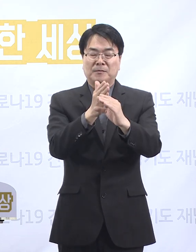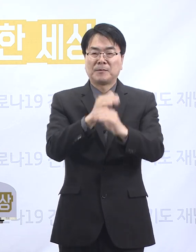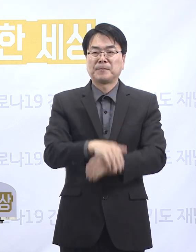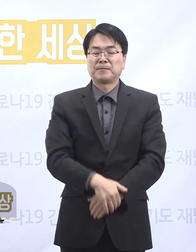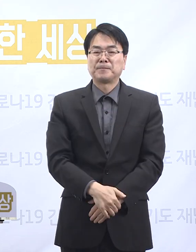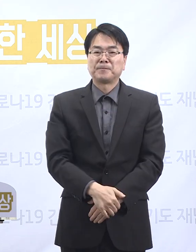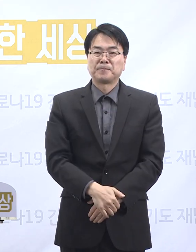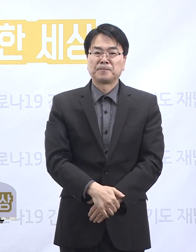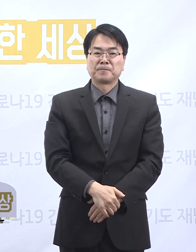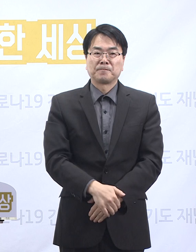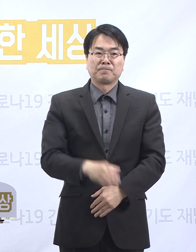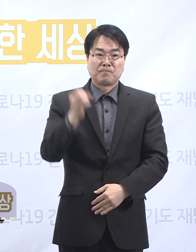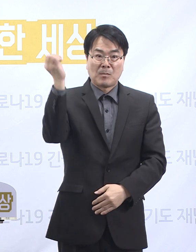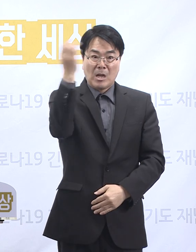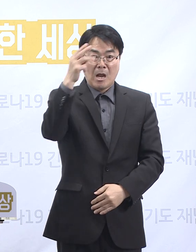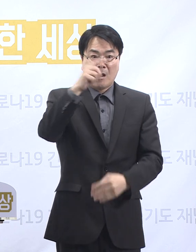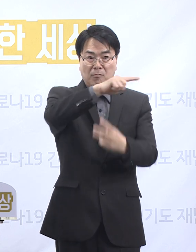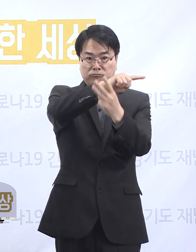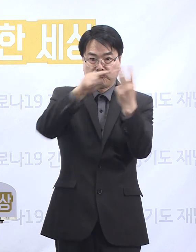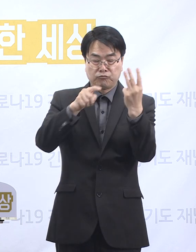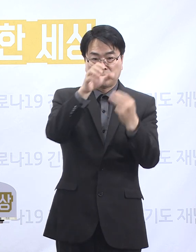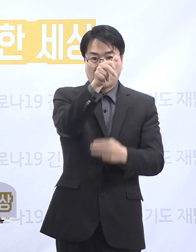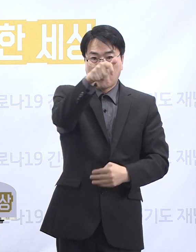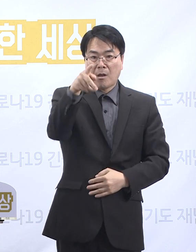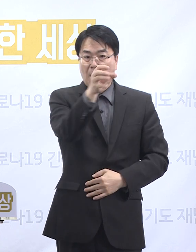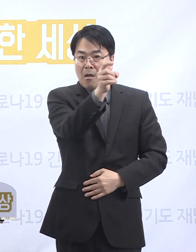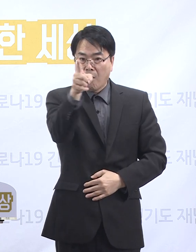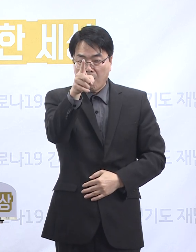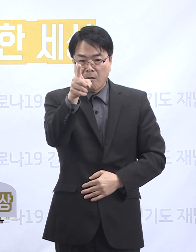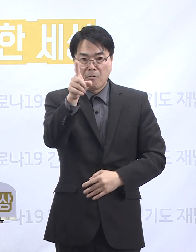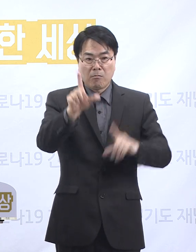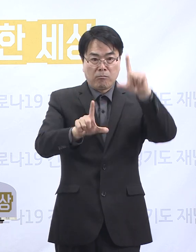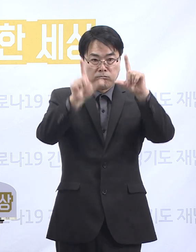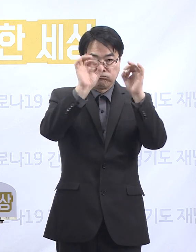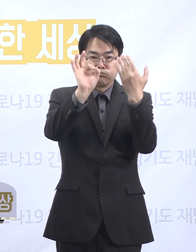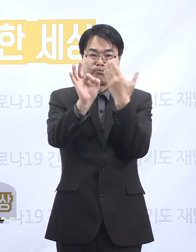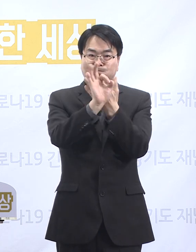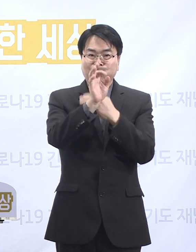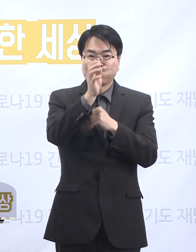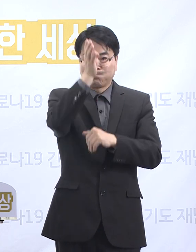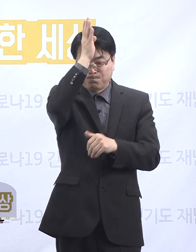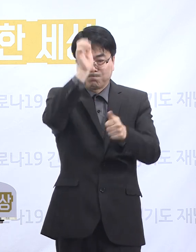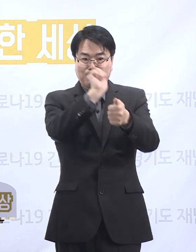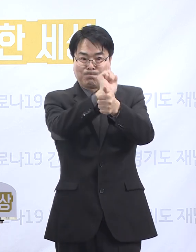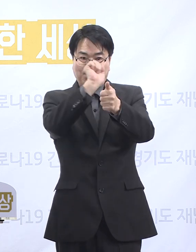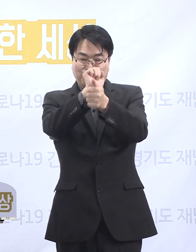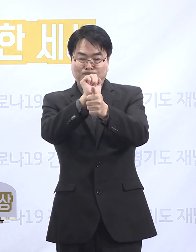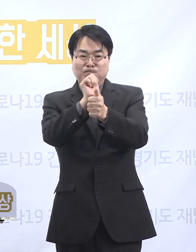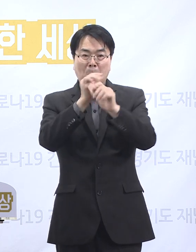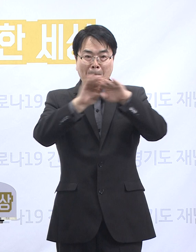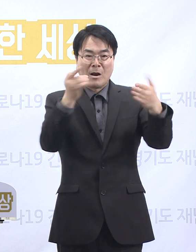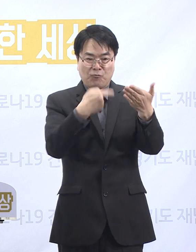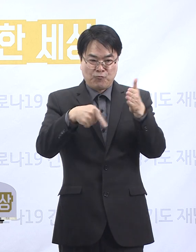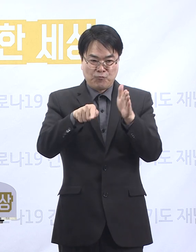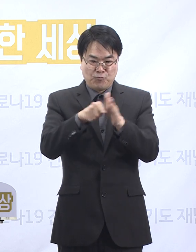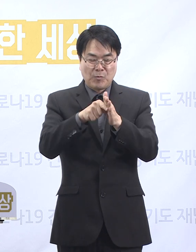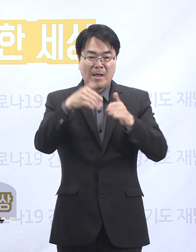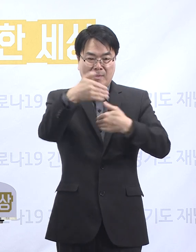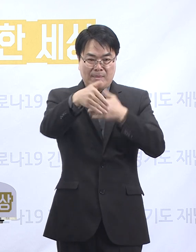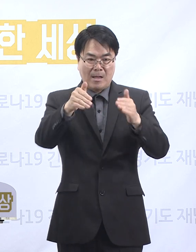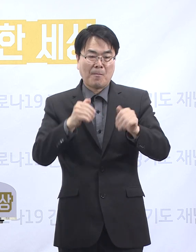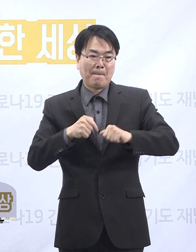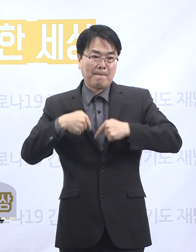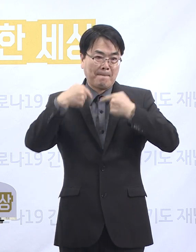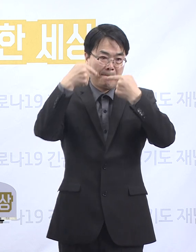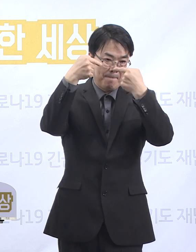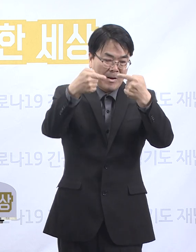다음으로 양주 베스트케어 유황원 상황입니다. 확진 발생 이후 도는 즉각 대응팀을 파견하여 심층 역학조사를